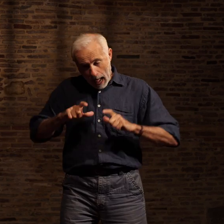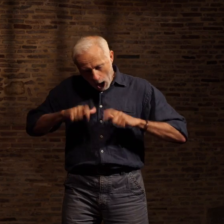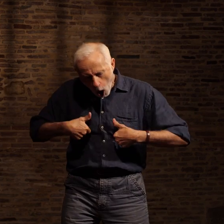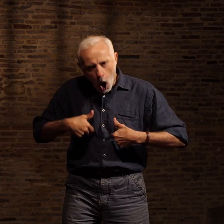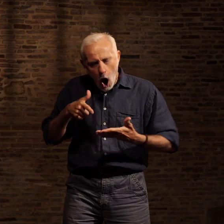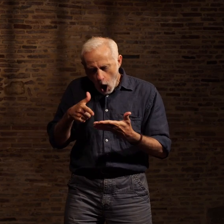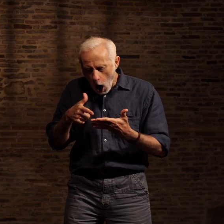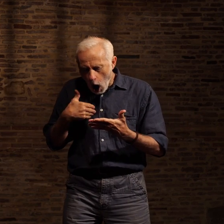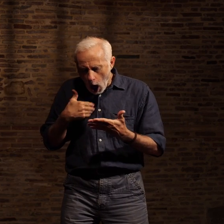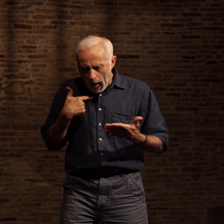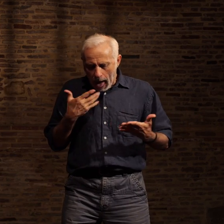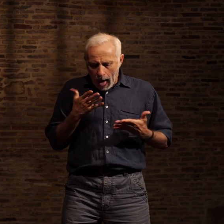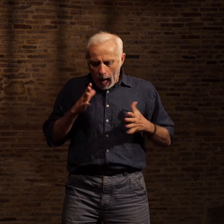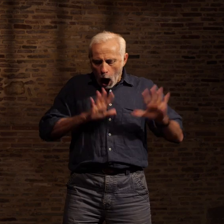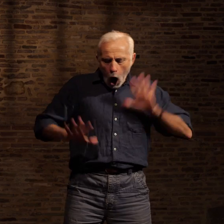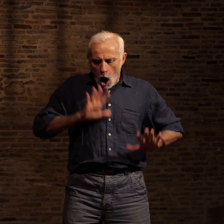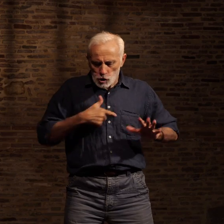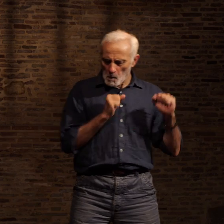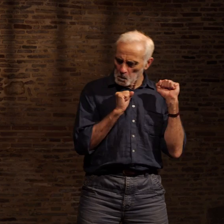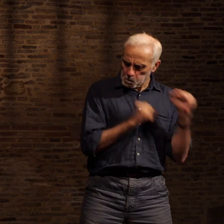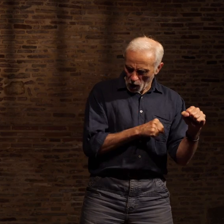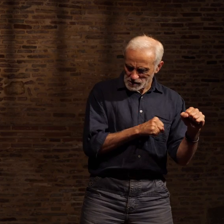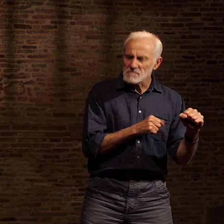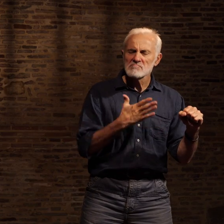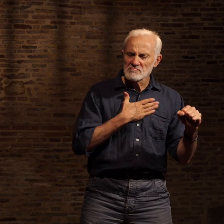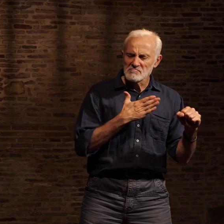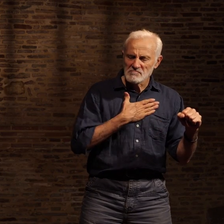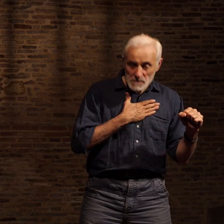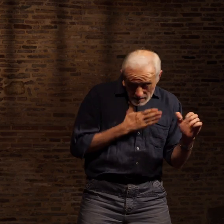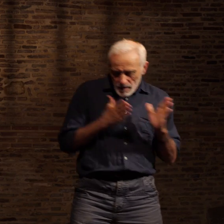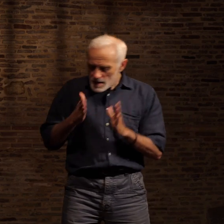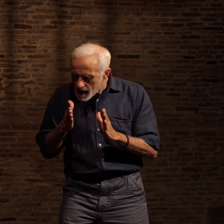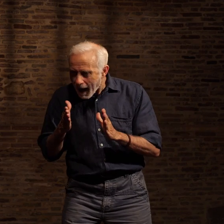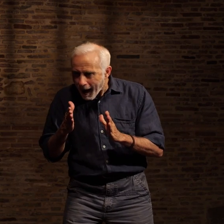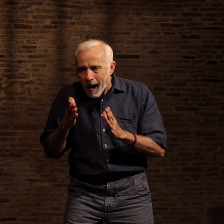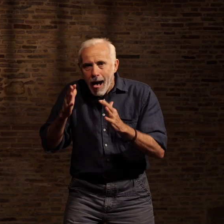pugilistiques de ma personne avec le militarisme du général haïtien de Saline.